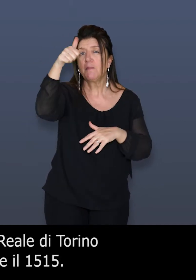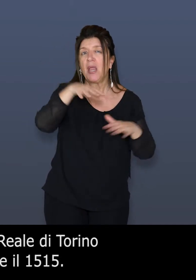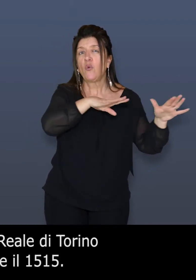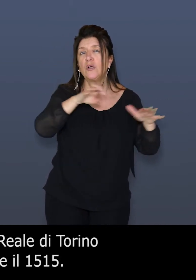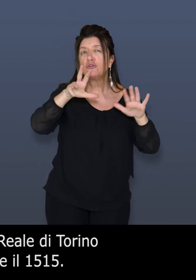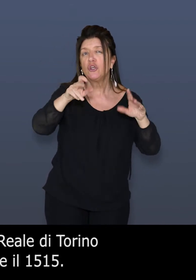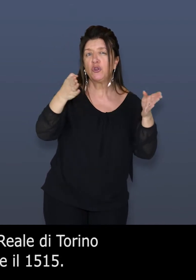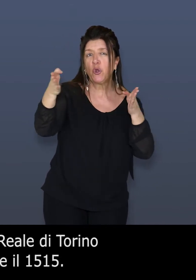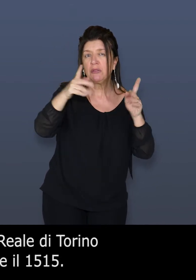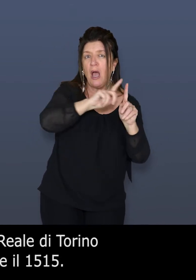1515.